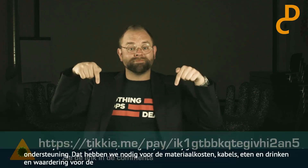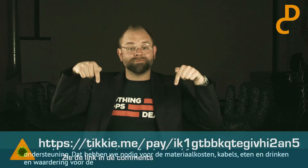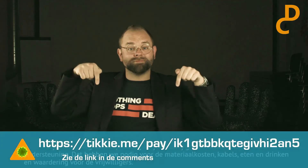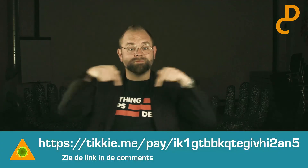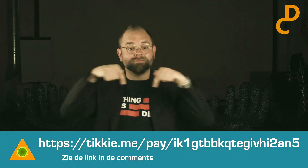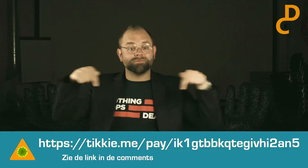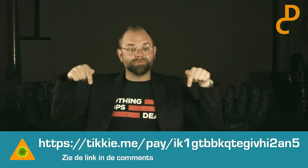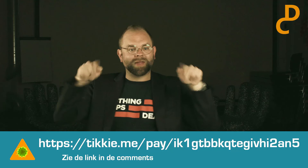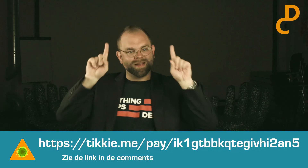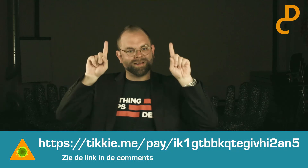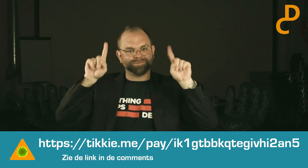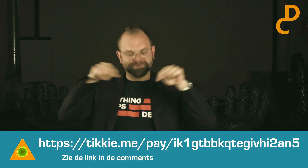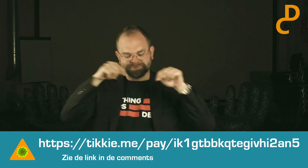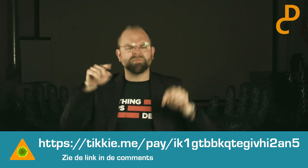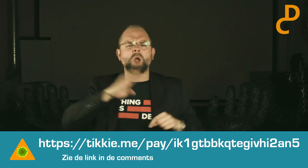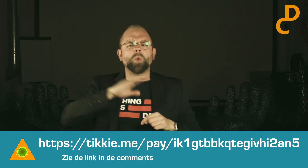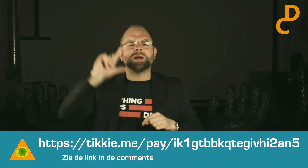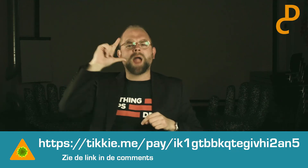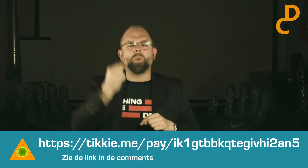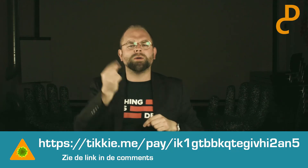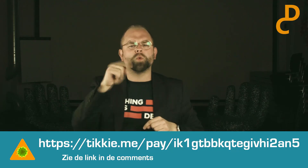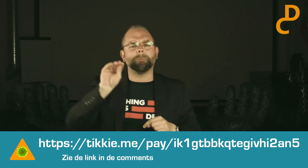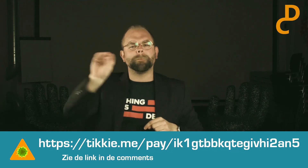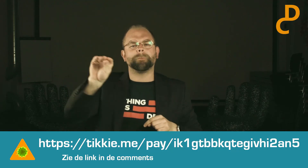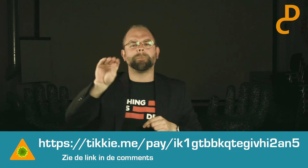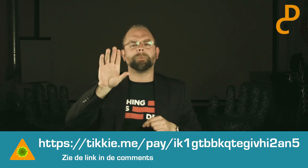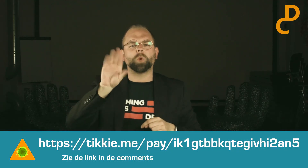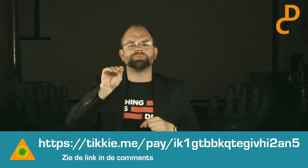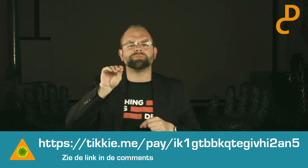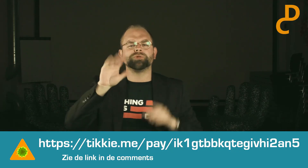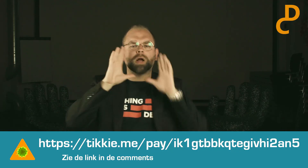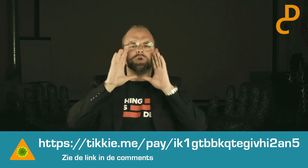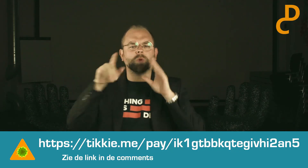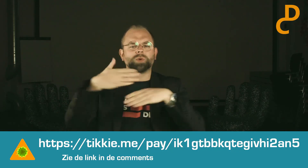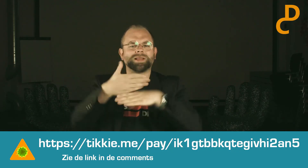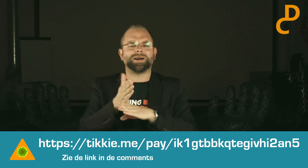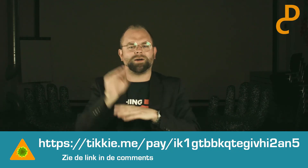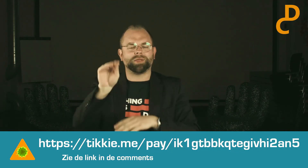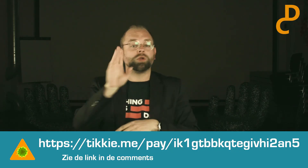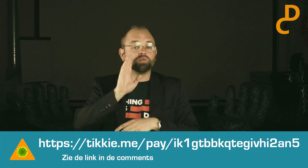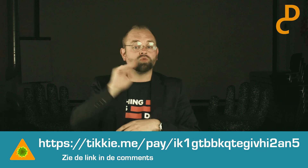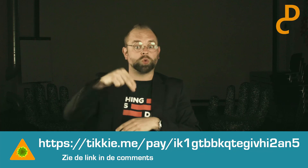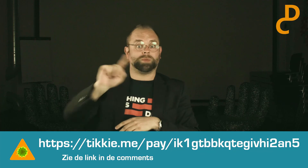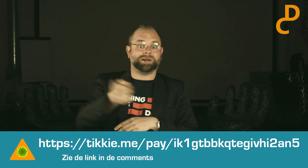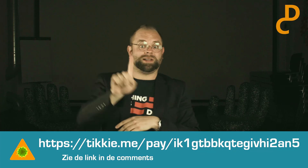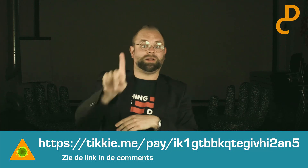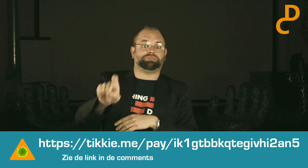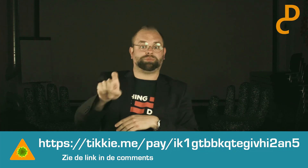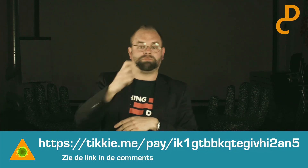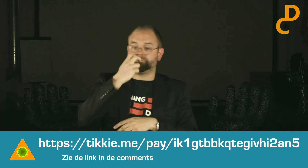beneden nu een link. Ja. En Caroline post ook nog op Facebook die je kan delen. Maar je kan